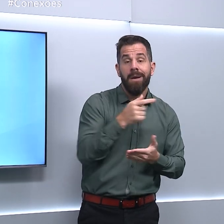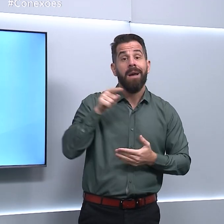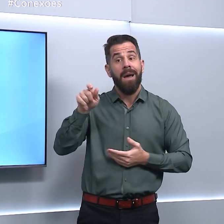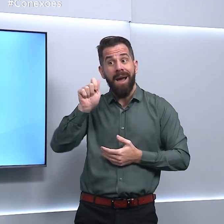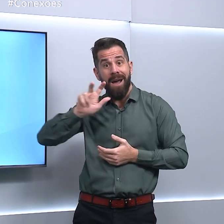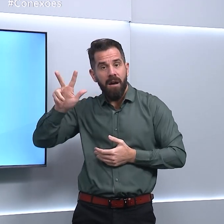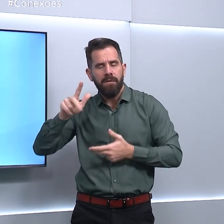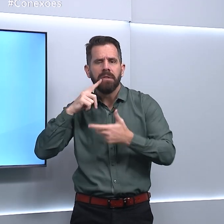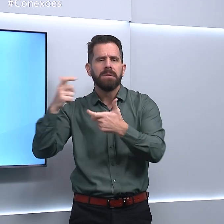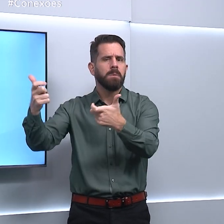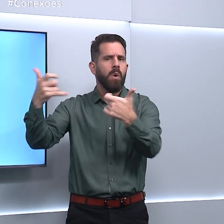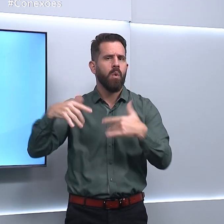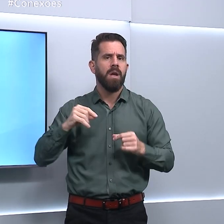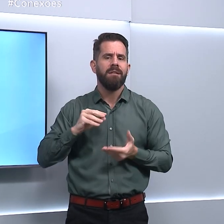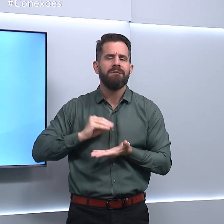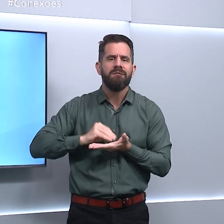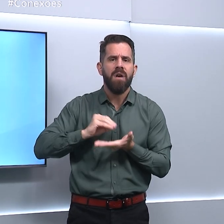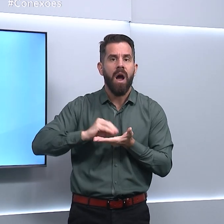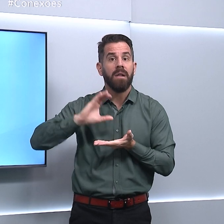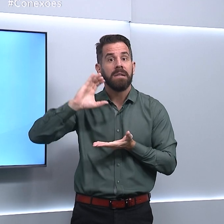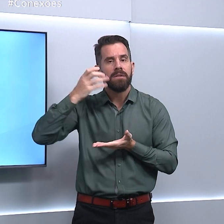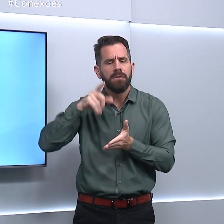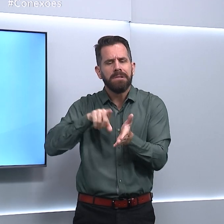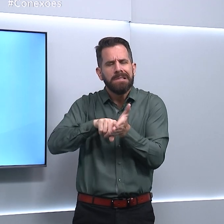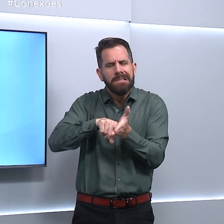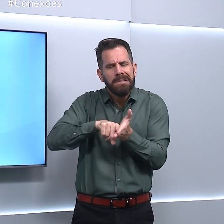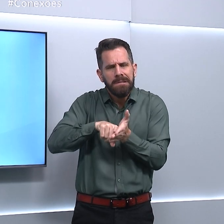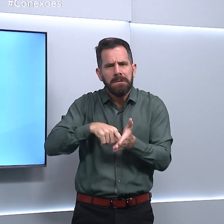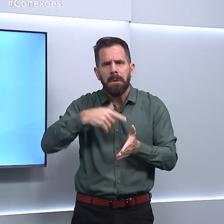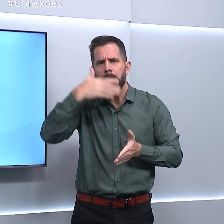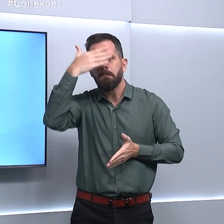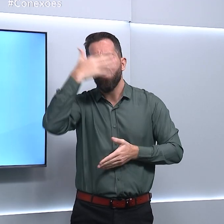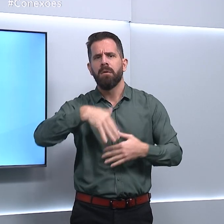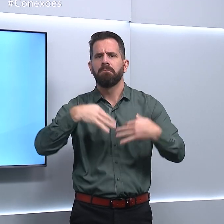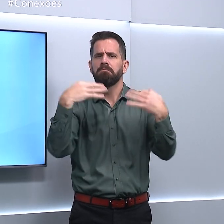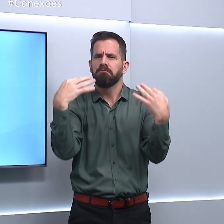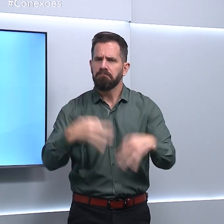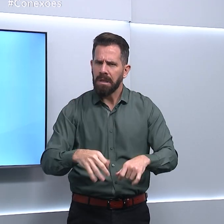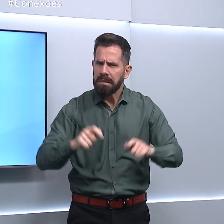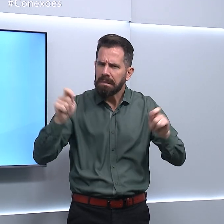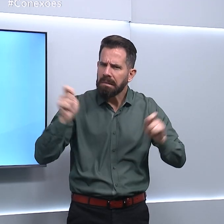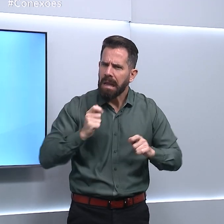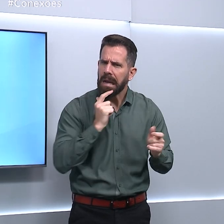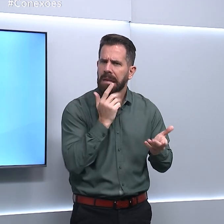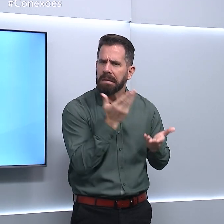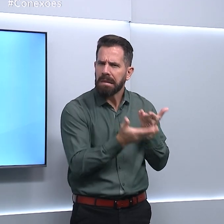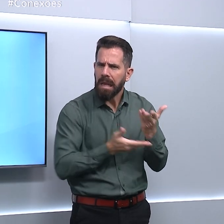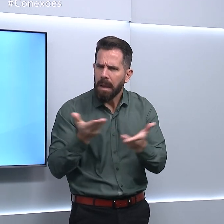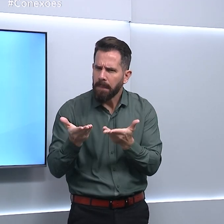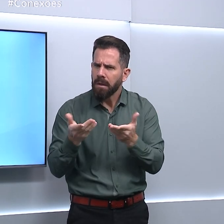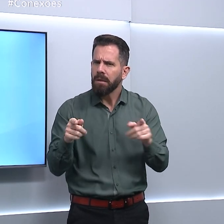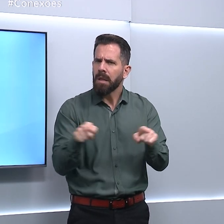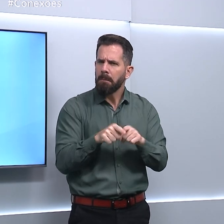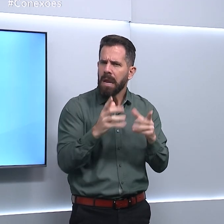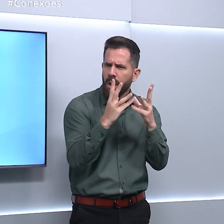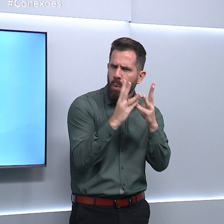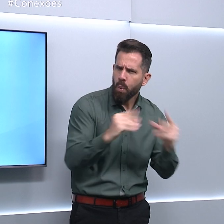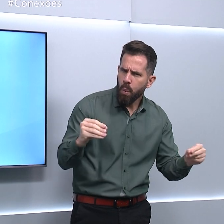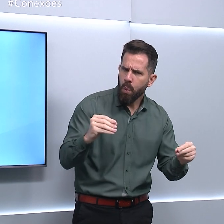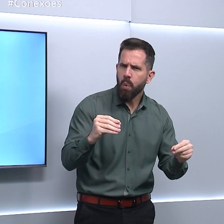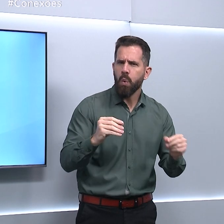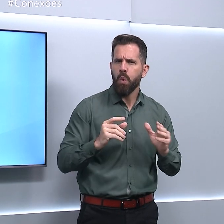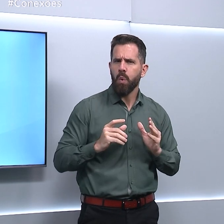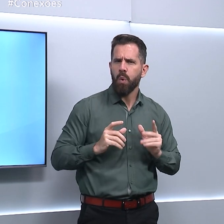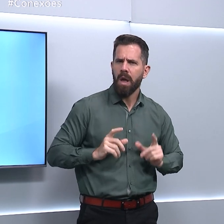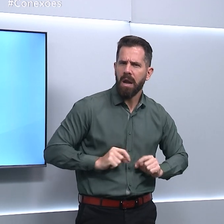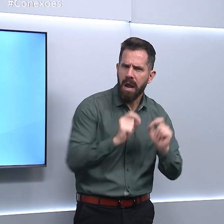clínicas para sustentar a tese de que o produto tem capacidade para tratar e curar pacientes com câncer.